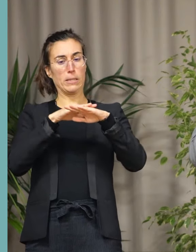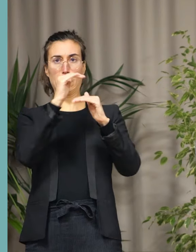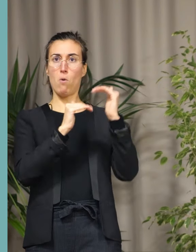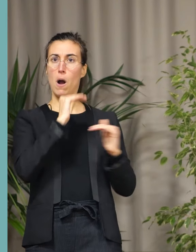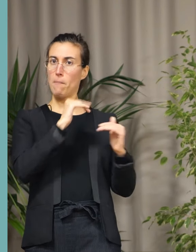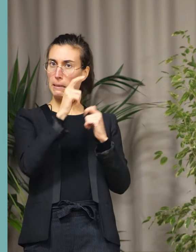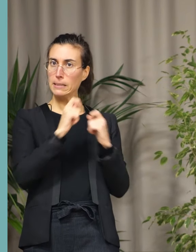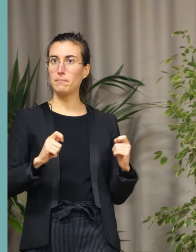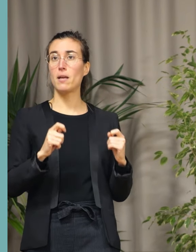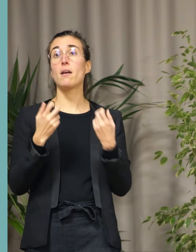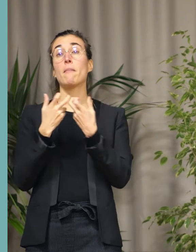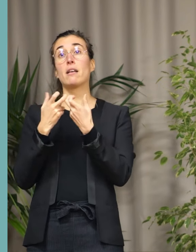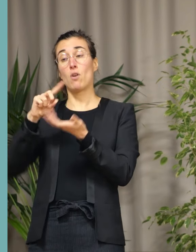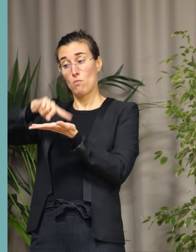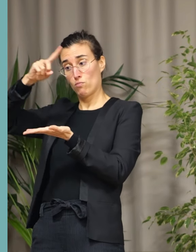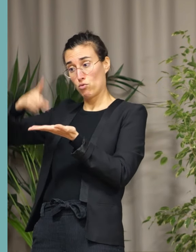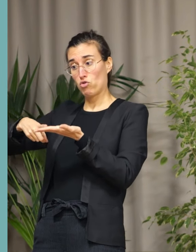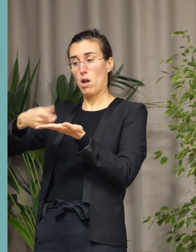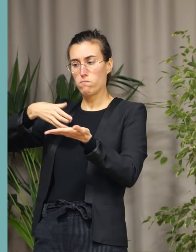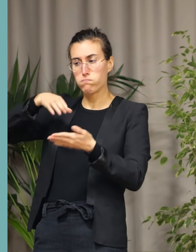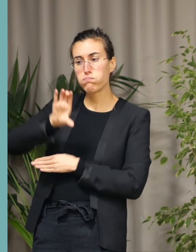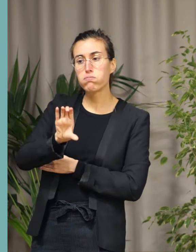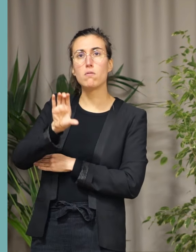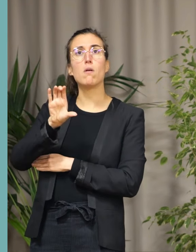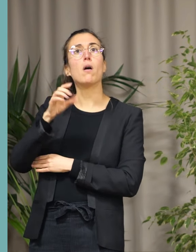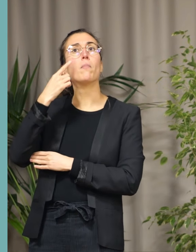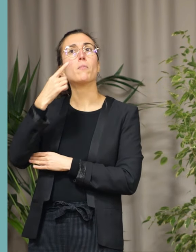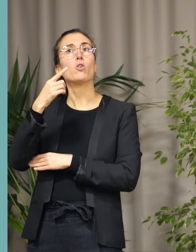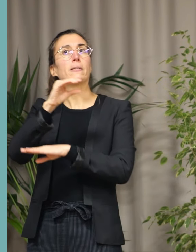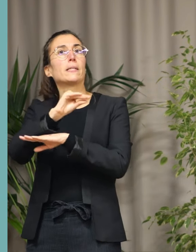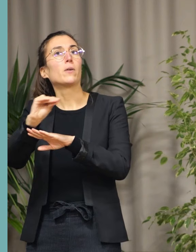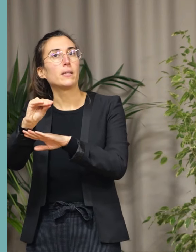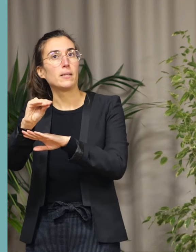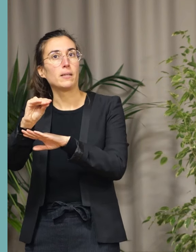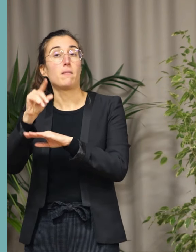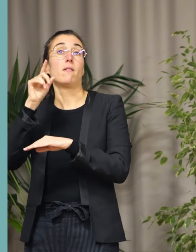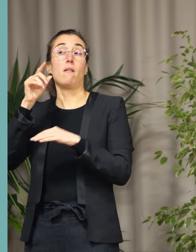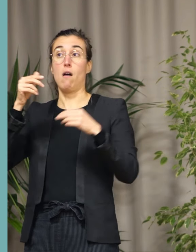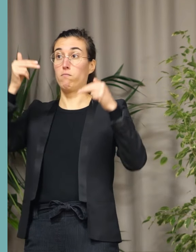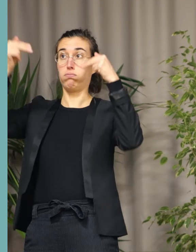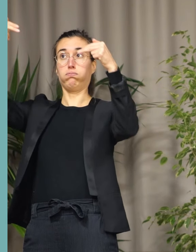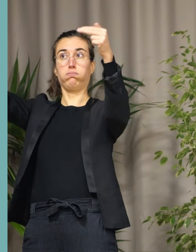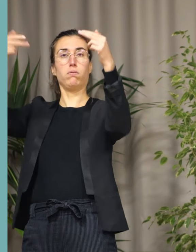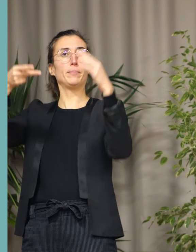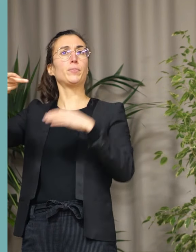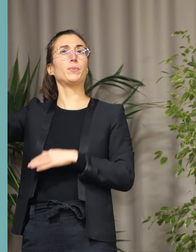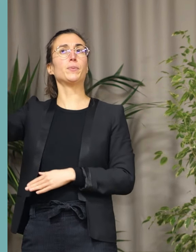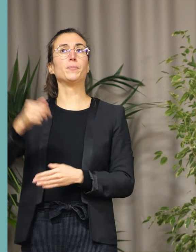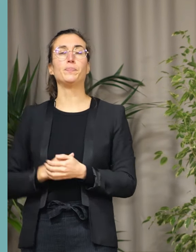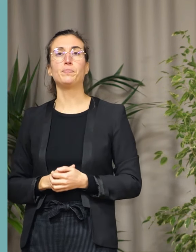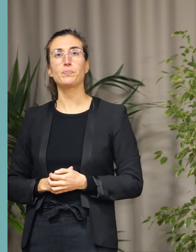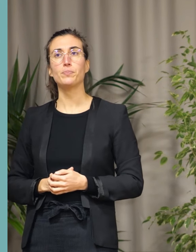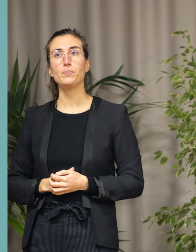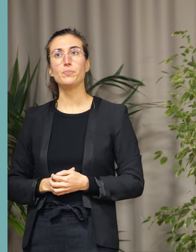budgétaire conséquente pour la sécurité par le déploiement de la vidéoprotection. Et plus que jamais,